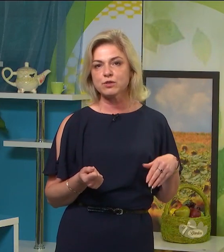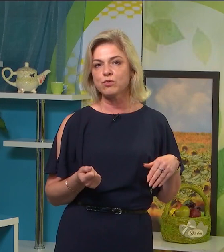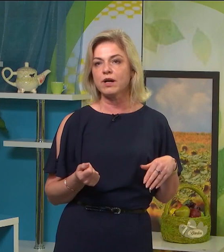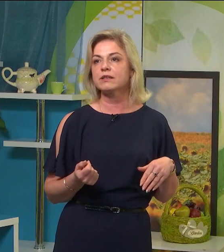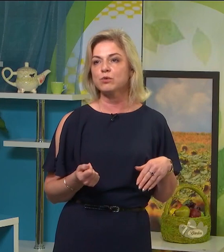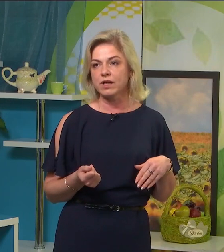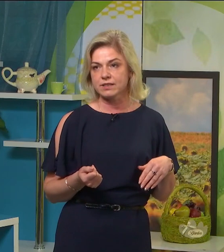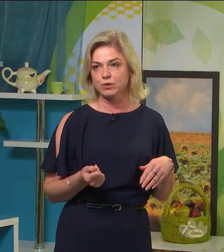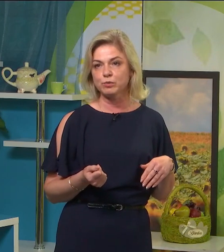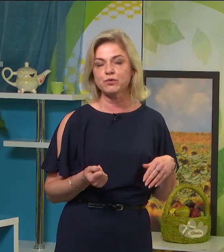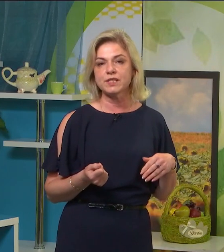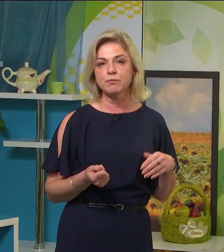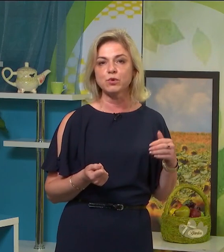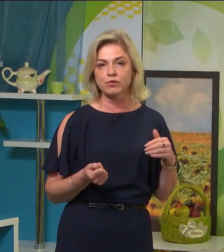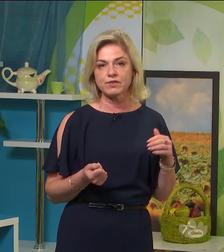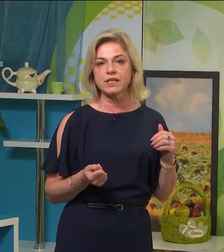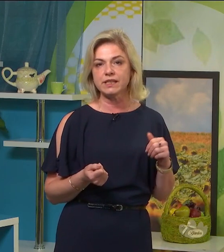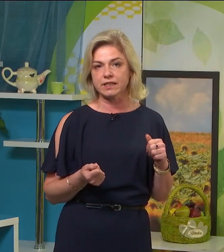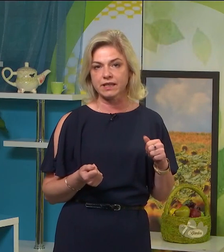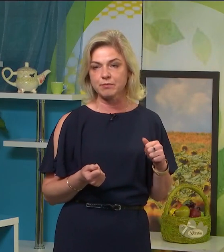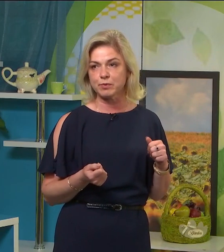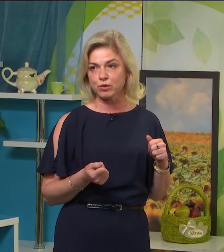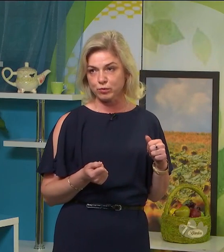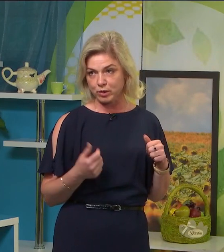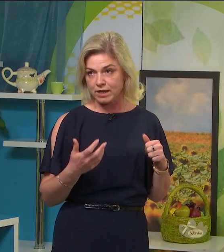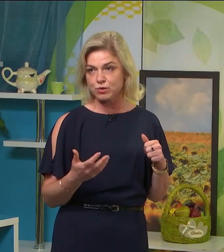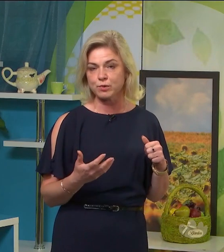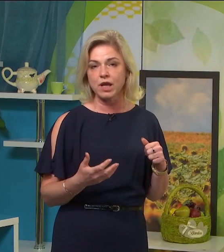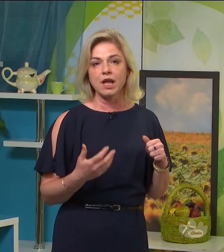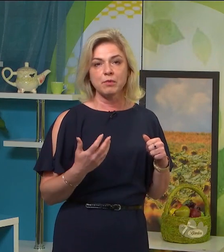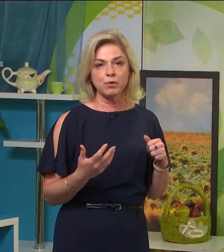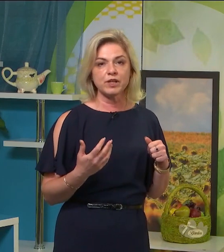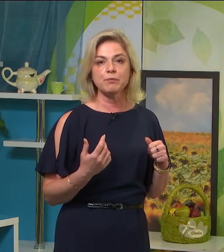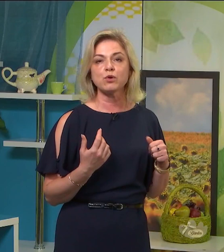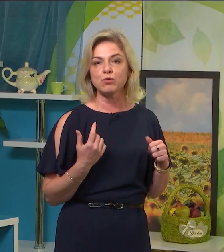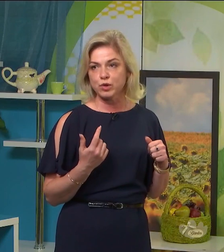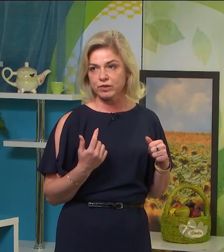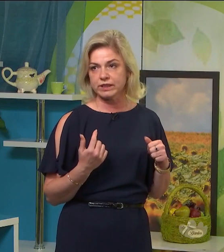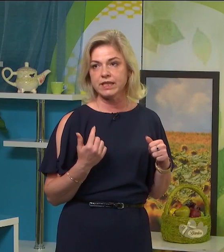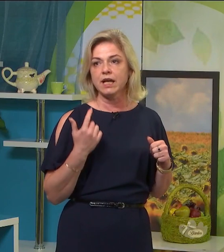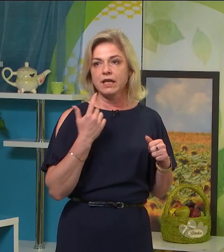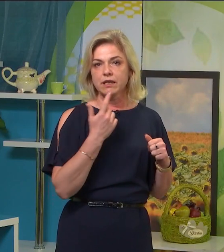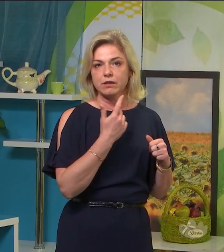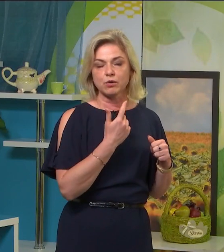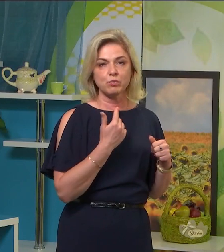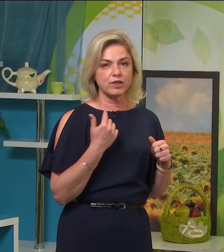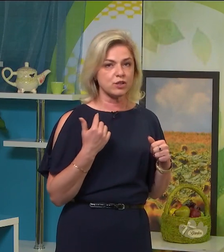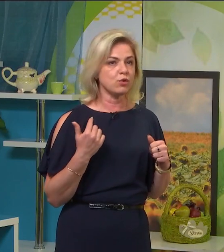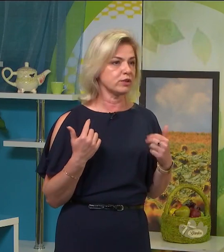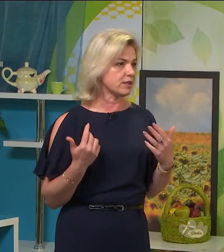'язкова артикуляція. Тобто, всі букви, всі літери, які ми показуємо, ми повинні проговорювати їх. І обов'язково для